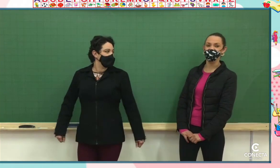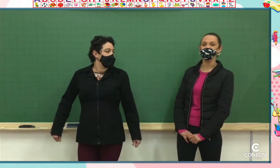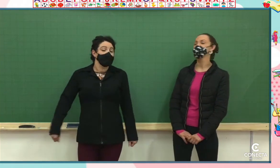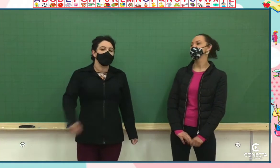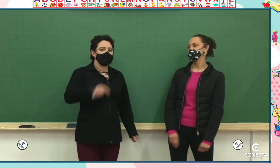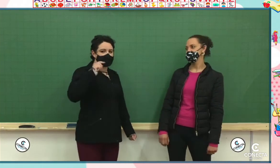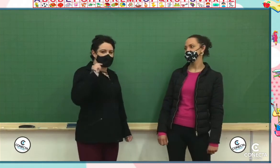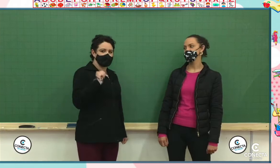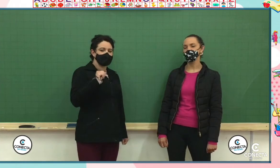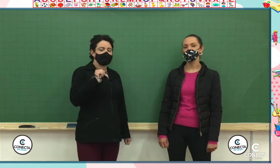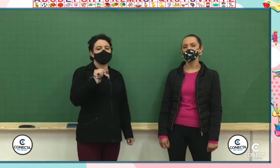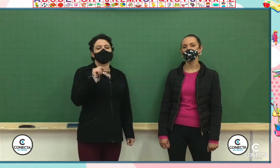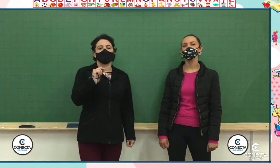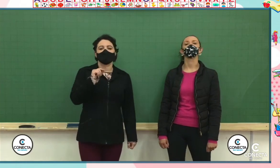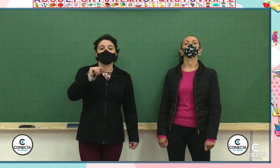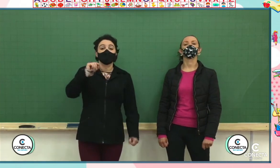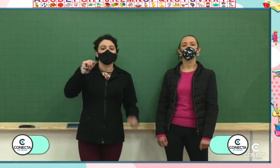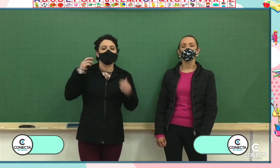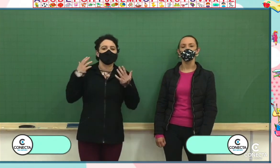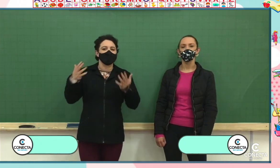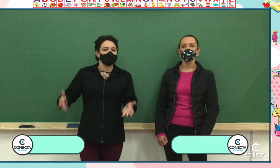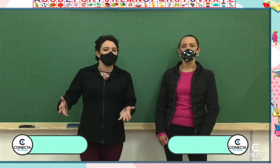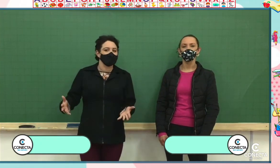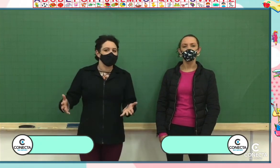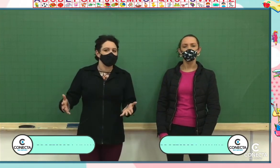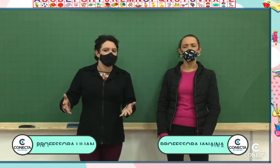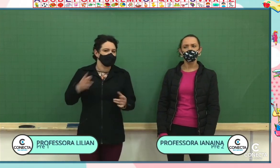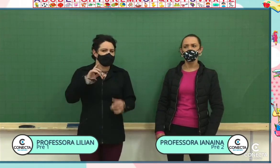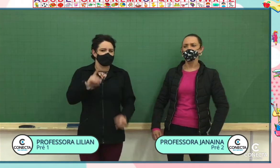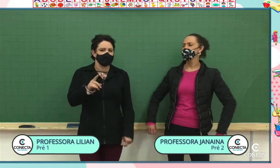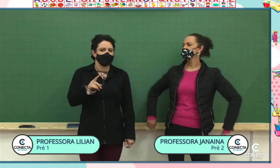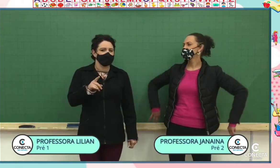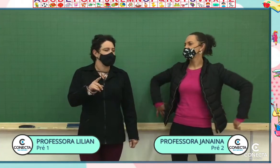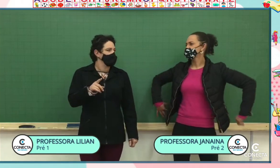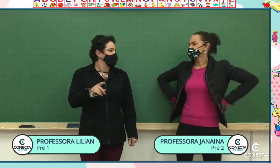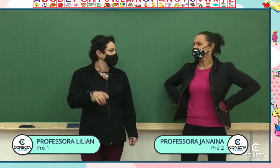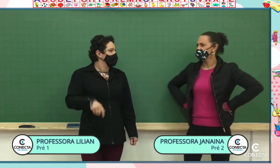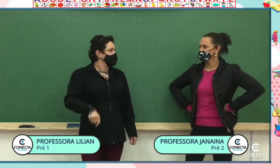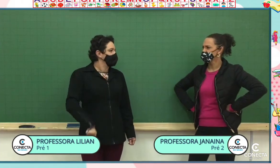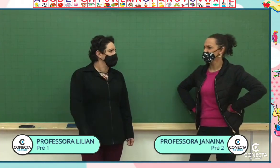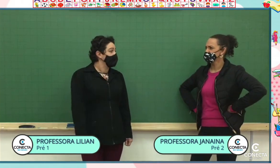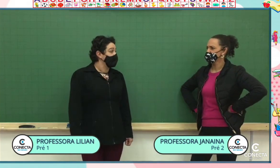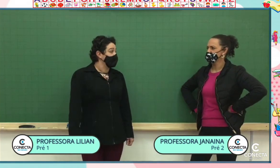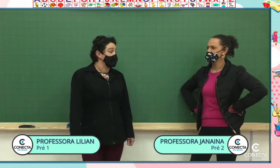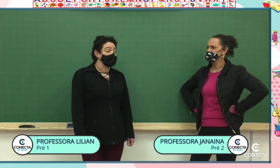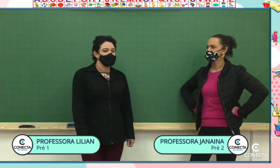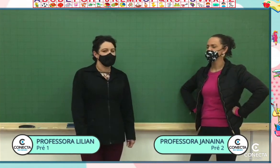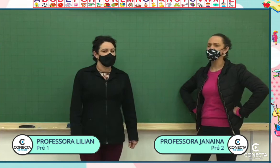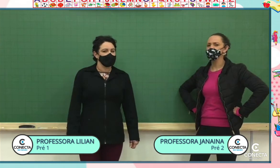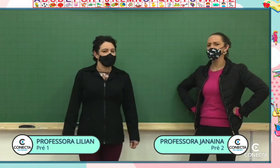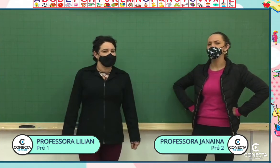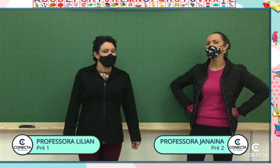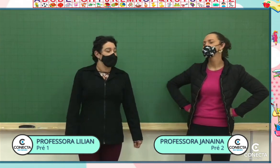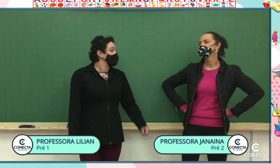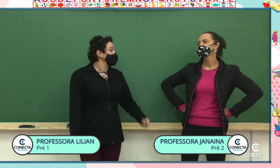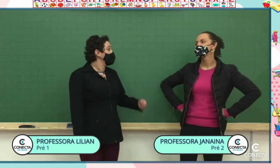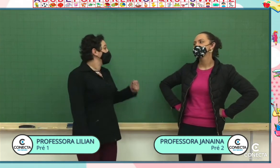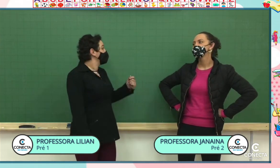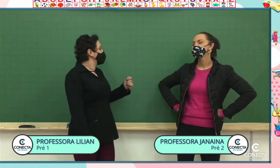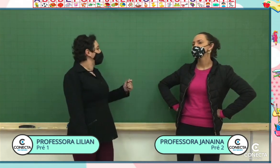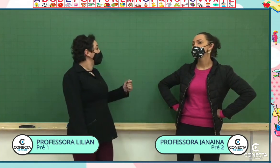muito animada, mas antes nós vamos ver que dia é hoje, vocês lembram? Será que é hoje, professora Lílian? Hoje